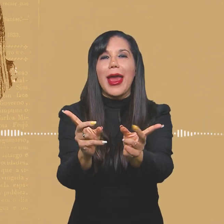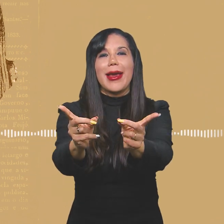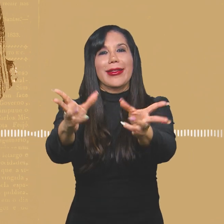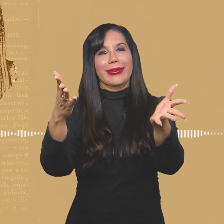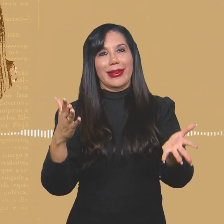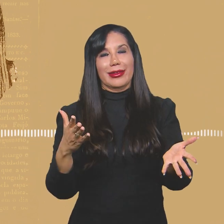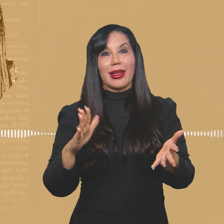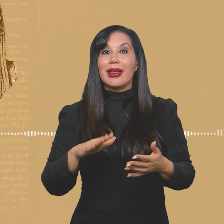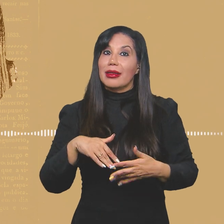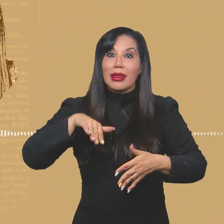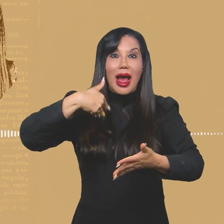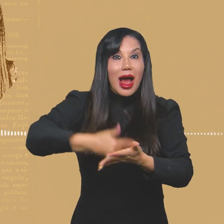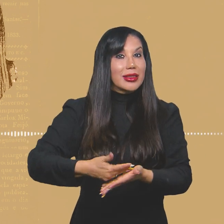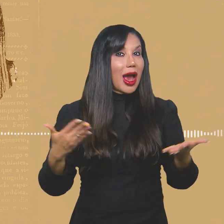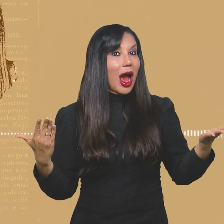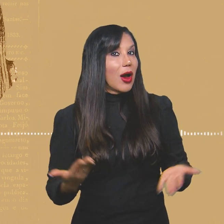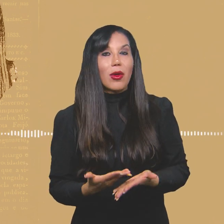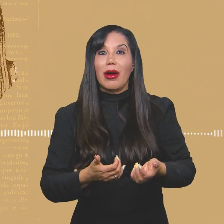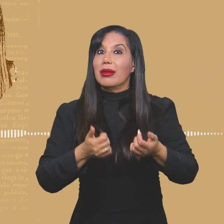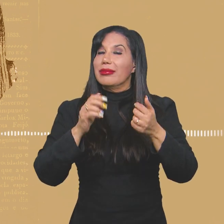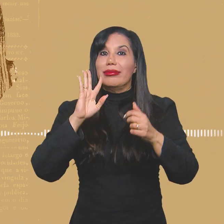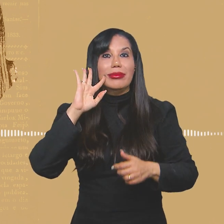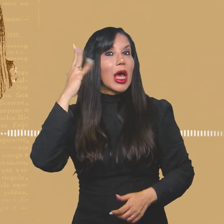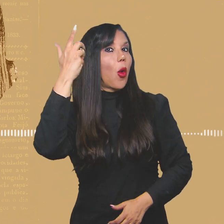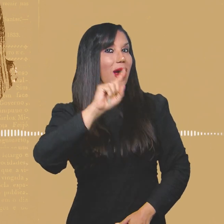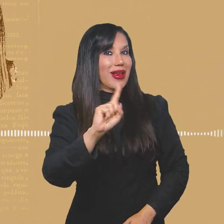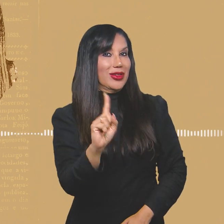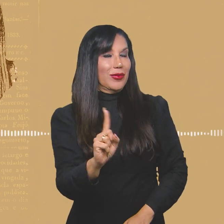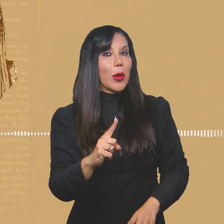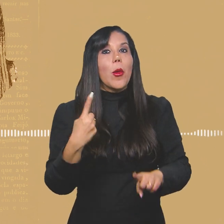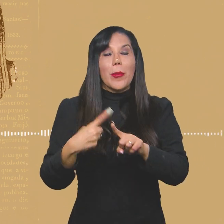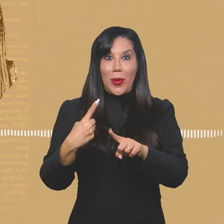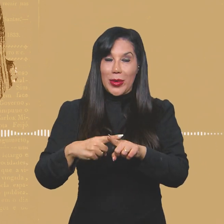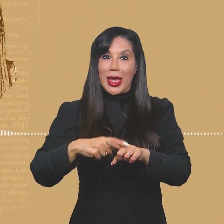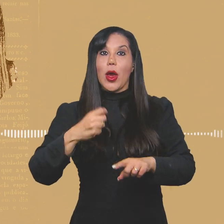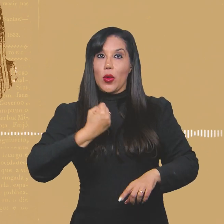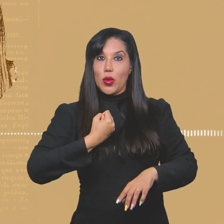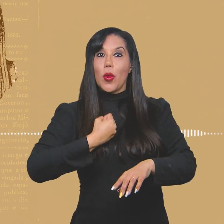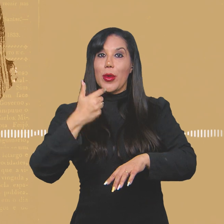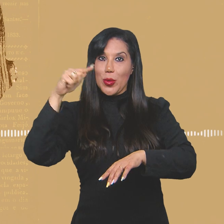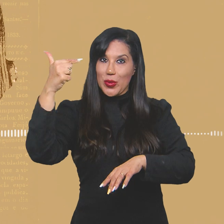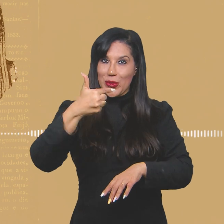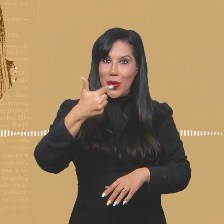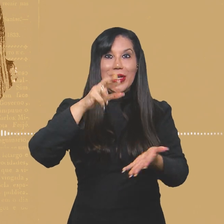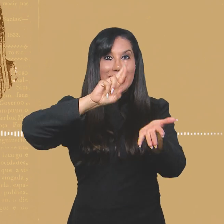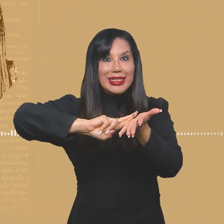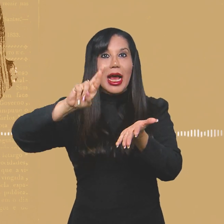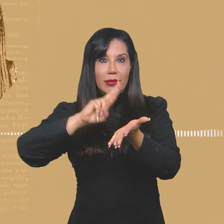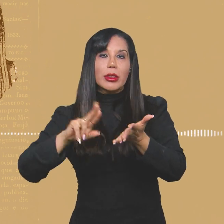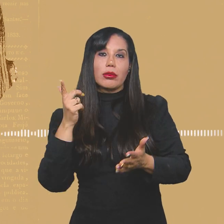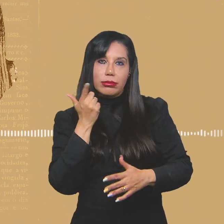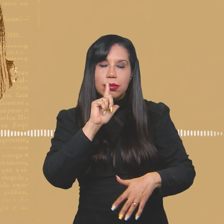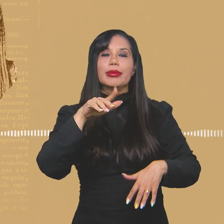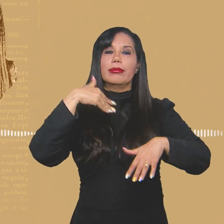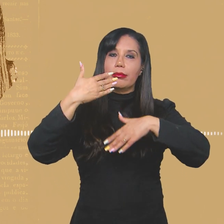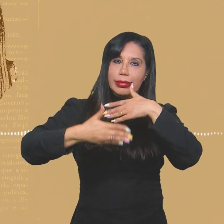diretas. Até agora, isto tudo ainda não foi solucionado. Mesmo assim, o número 2 consegue